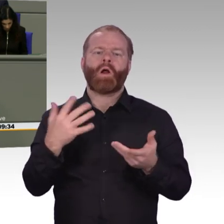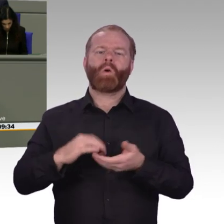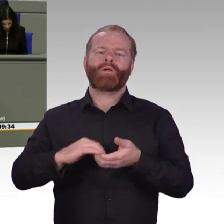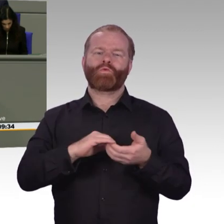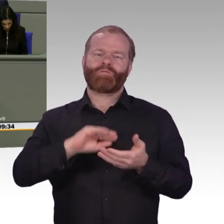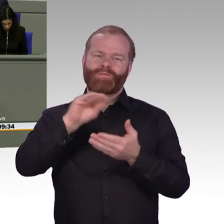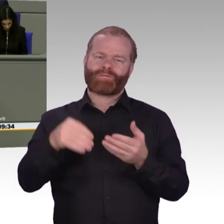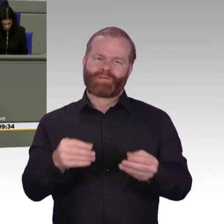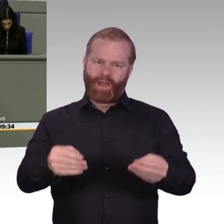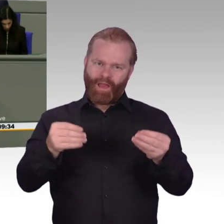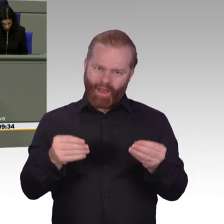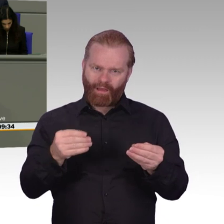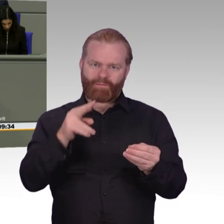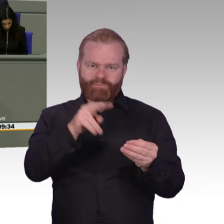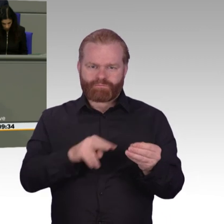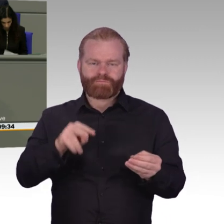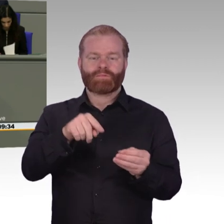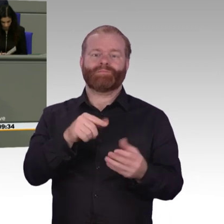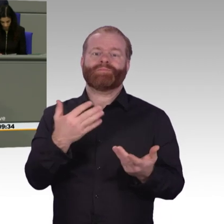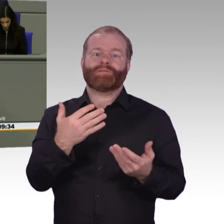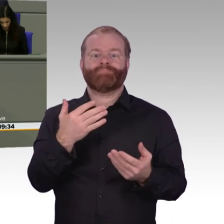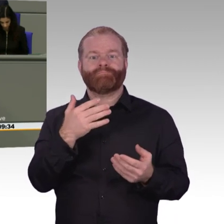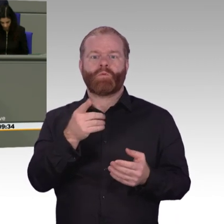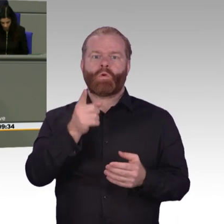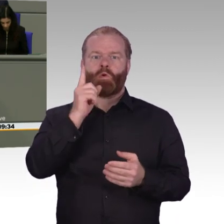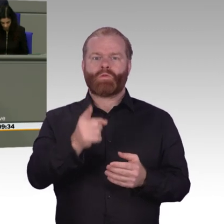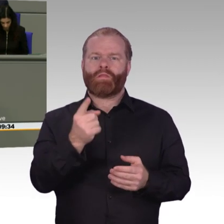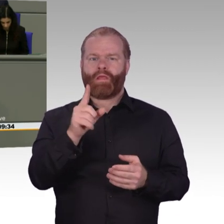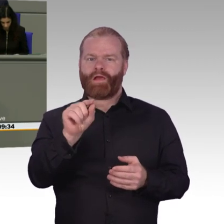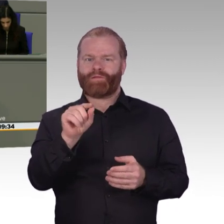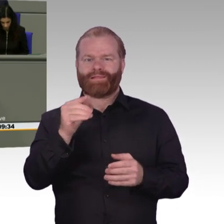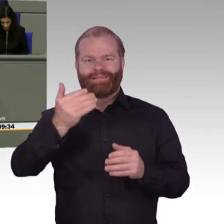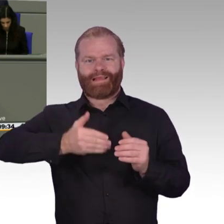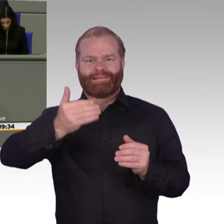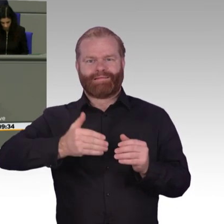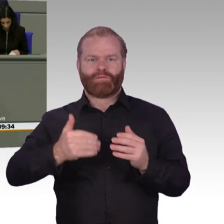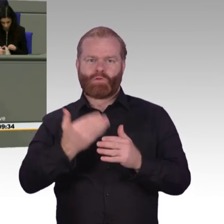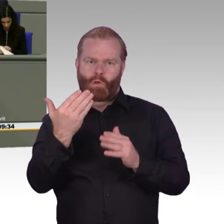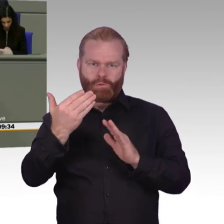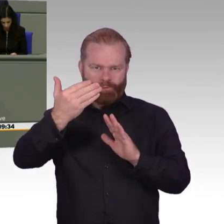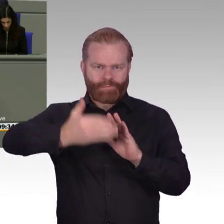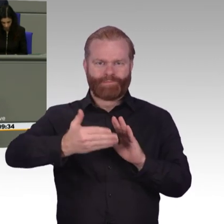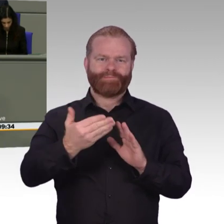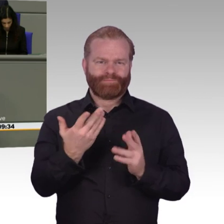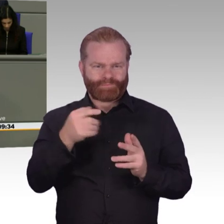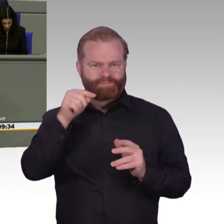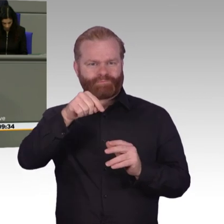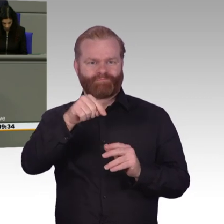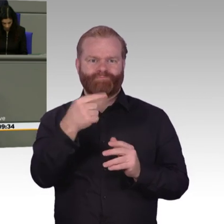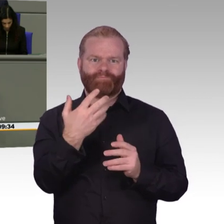will, da gebe ich dem Kollegen von der FDP recht, dann versucht man es zu priorisieren, Budgets zu unterlegen, Ziele aufzuschreiben und zu sagen, gestern war ich dort